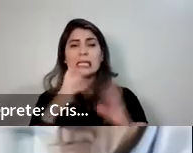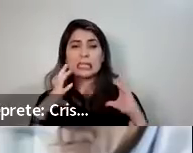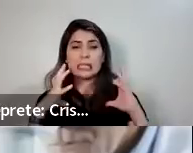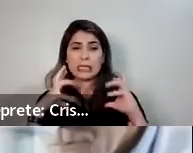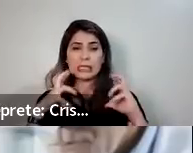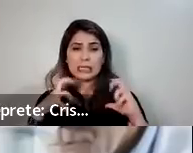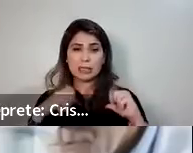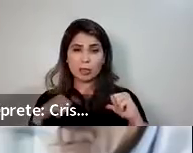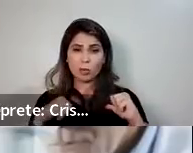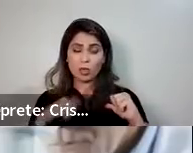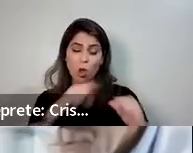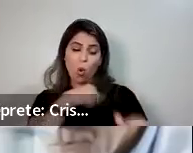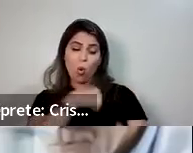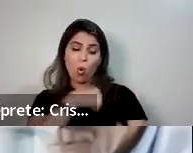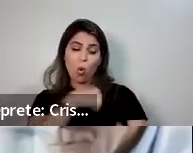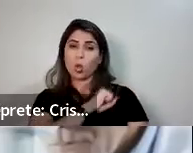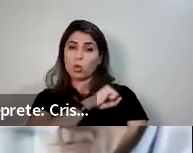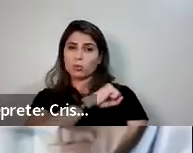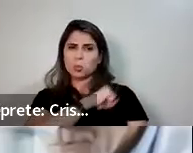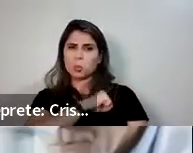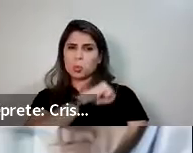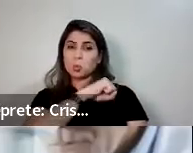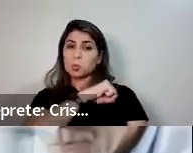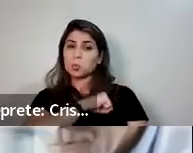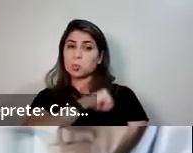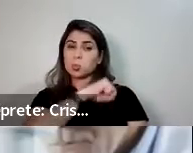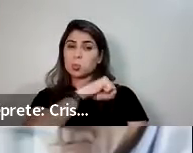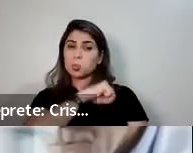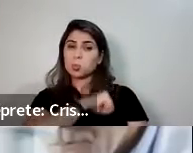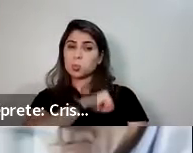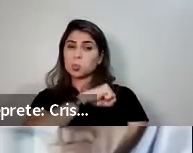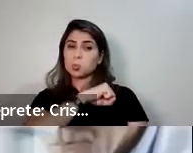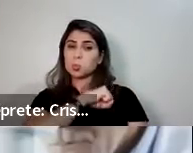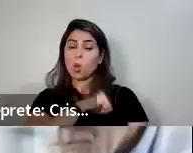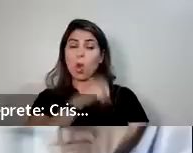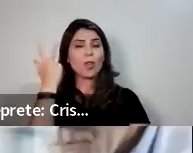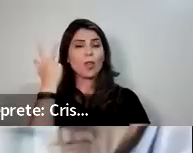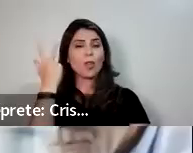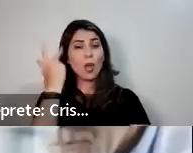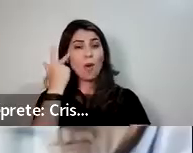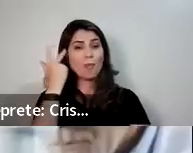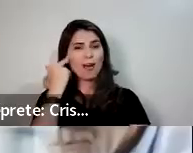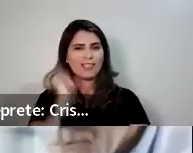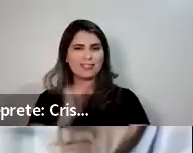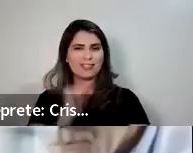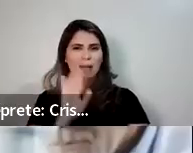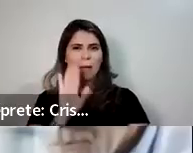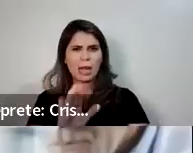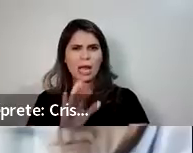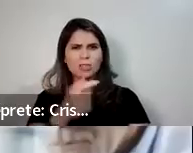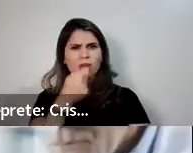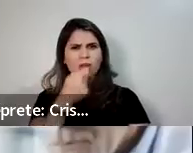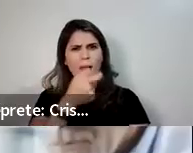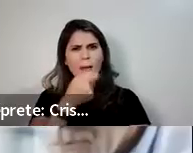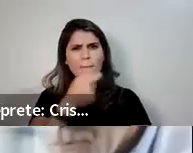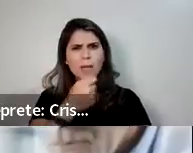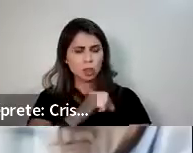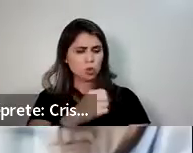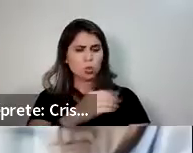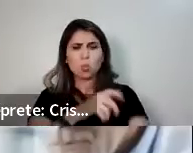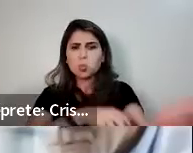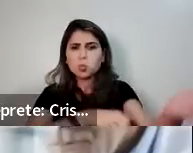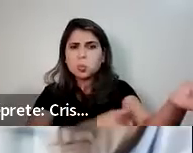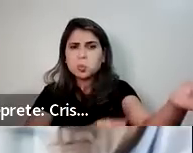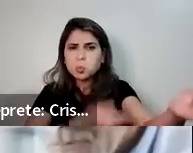o seu coração vai bater de forma mais tranquila. Agora, quem tira remédios, principalmente esses controlados, é o médico. Você